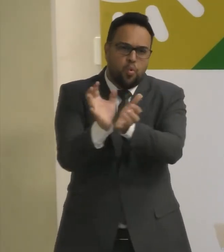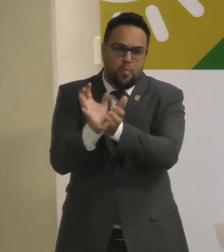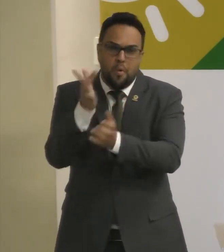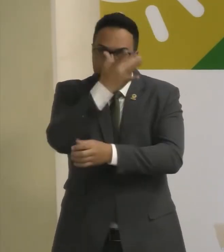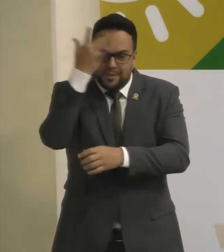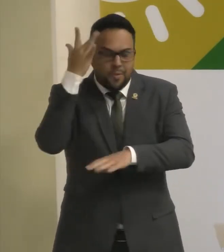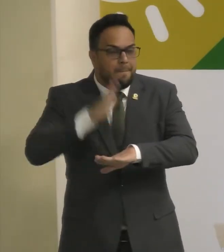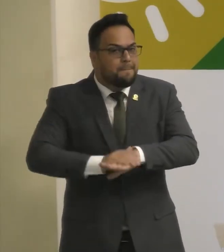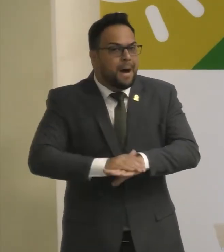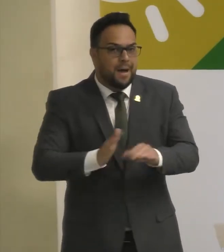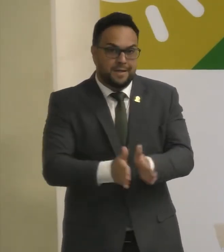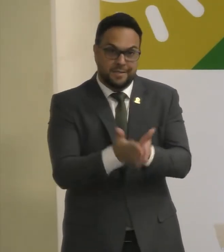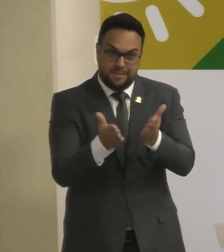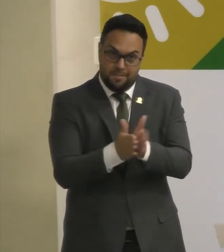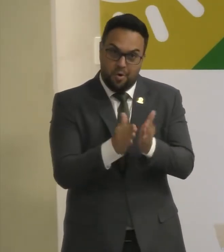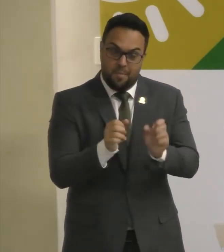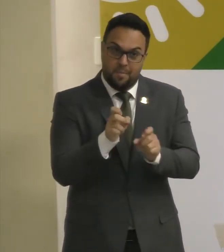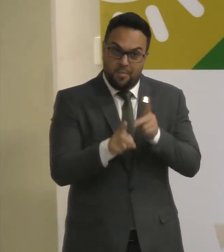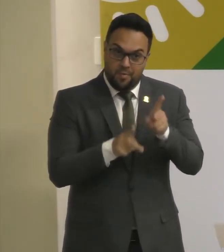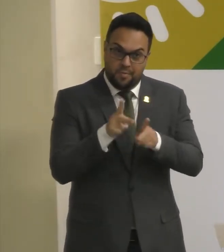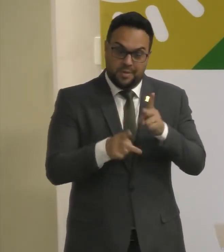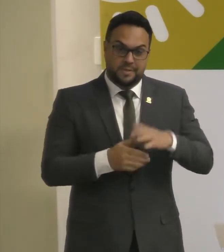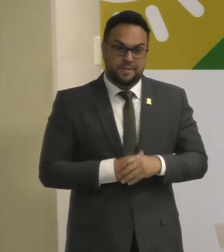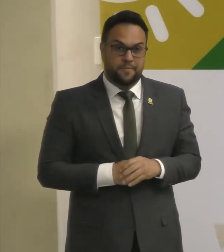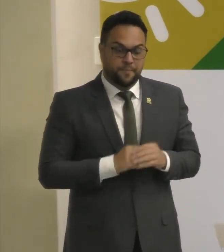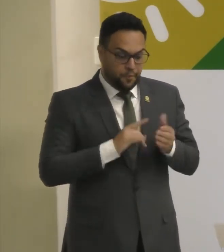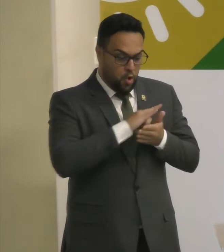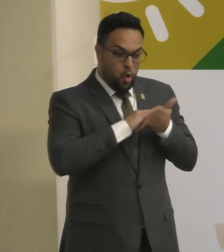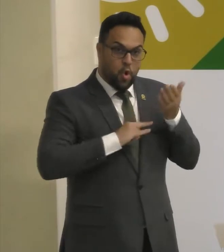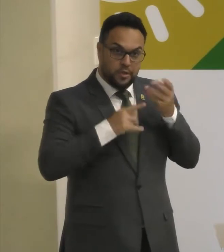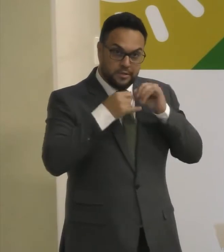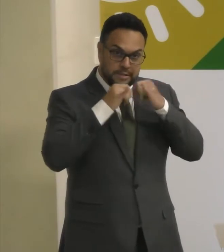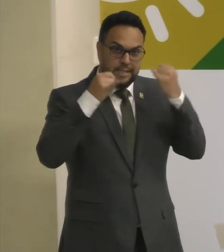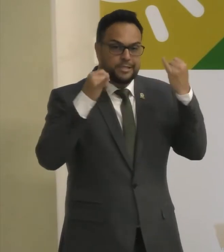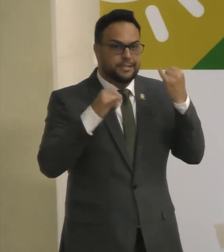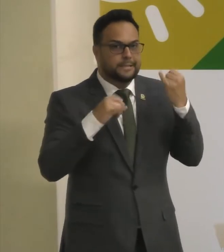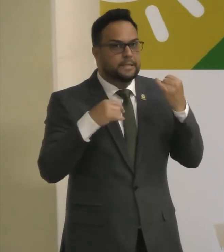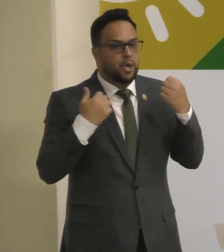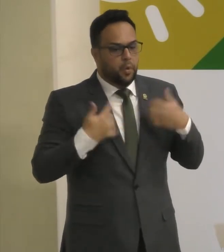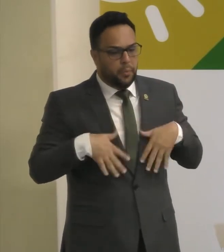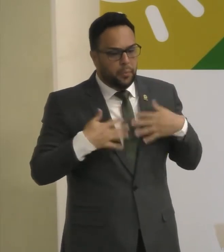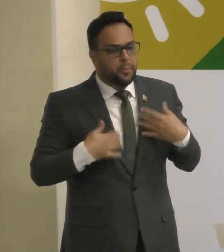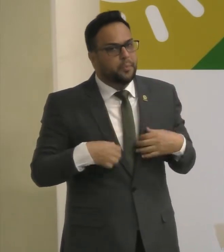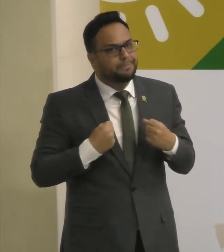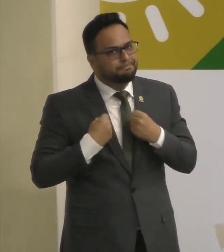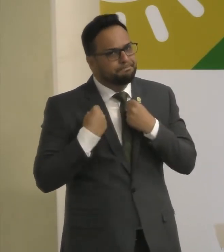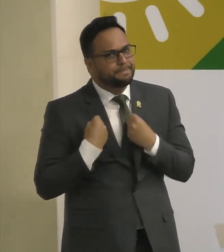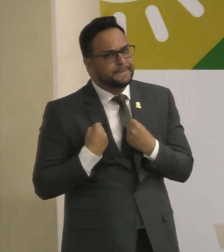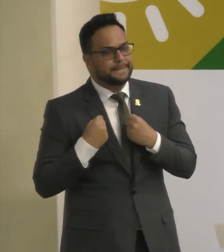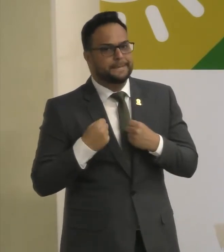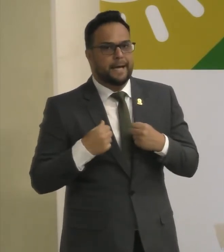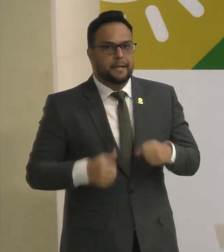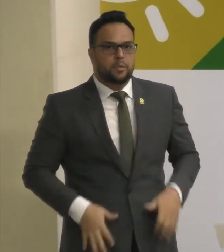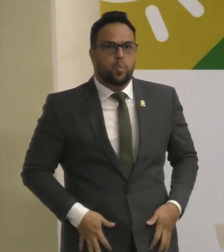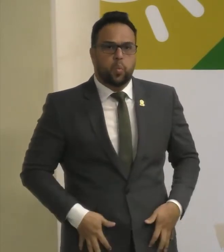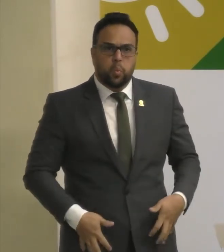humildes Da população A conta de luz Pesa demais No bolso De todo mundo A gente sabe disso Todos nós sabemos Em